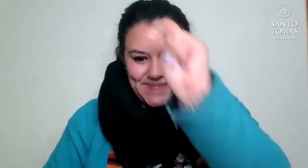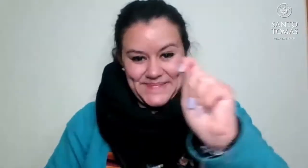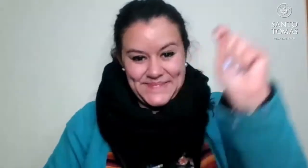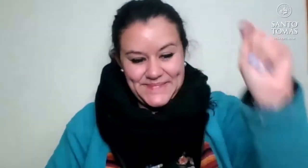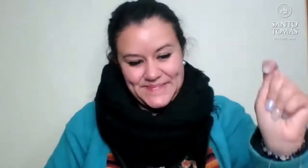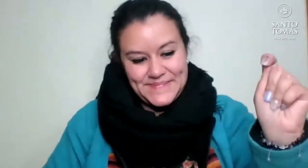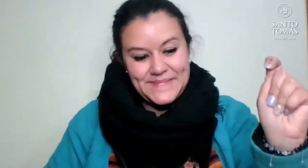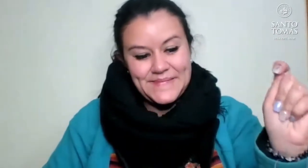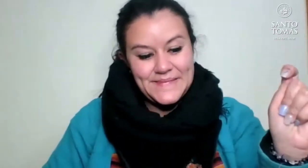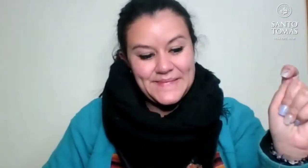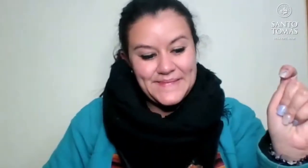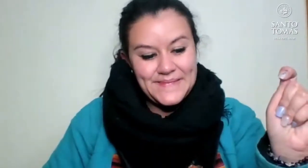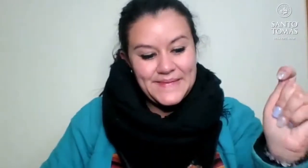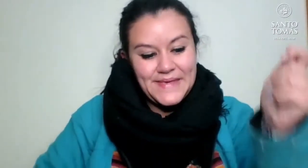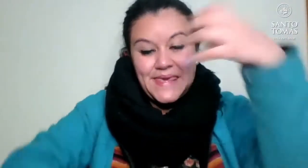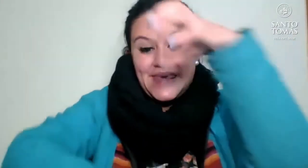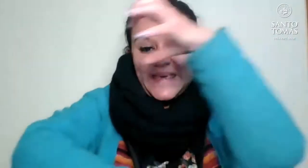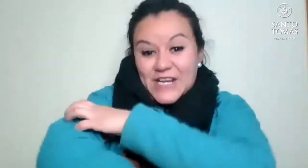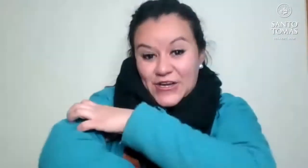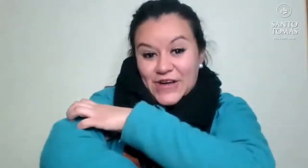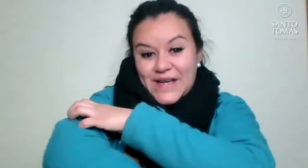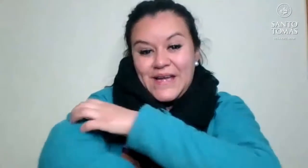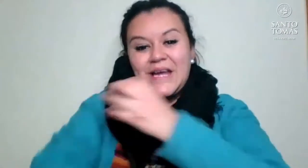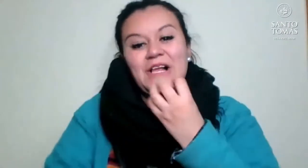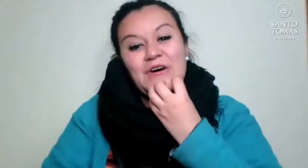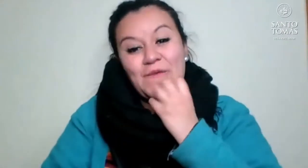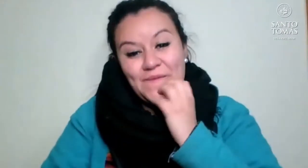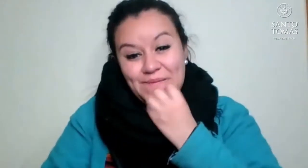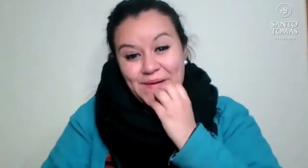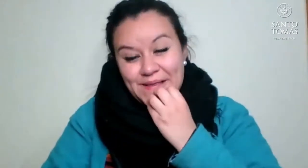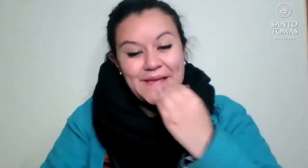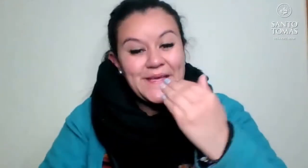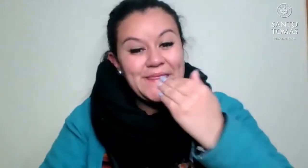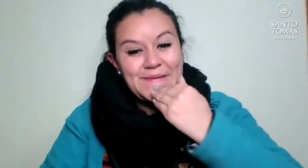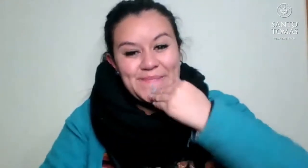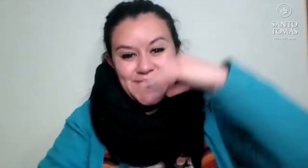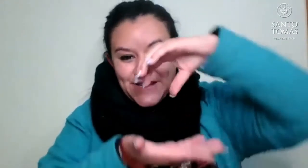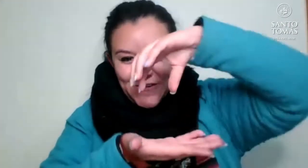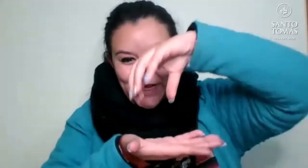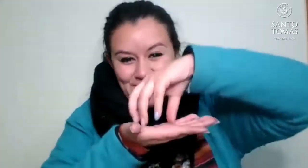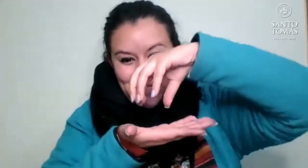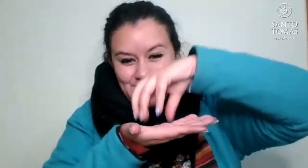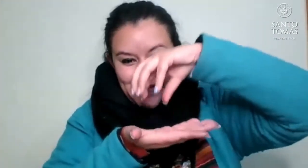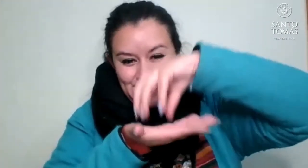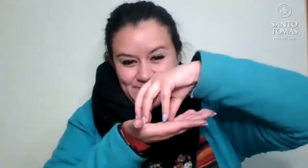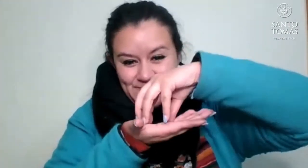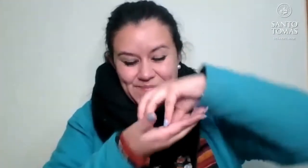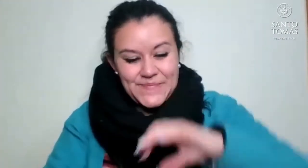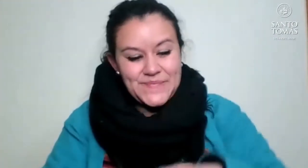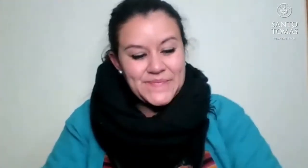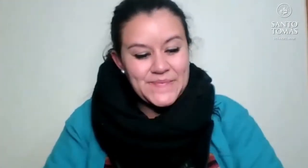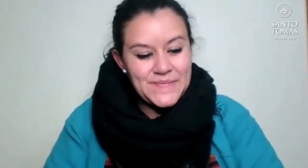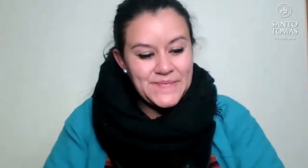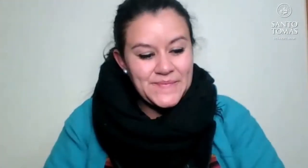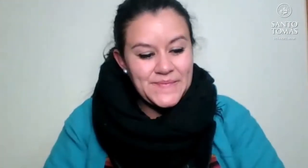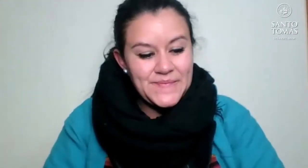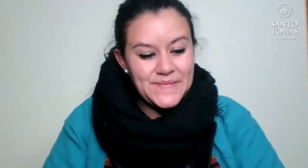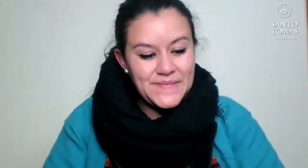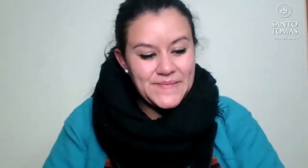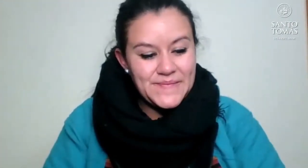Comencemos con Atacama, la región de Antofagasta, también puede